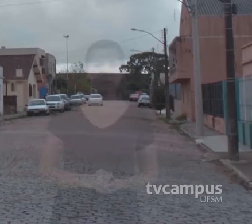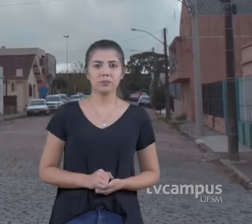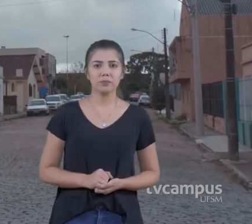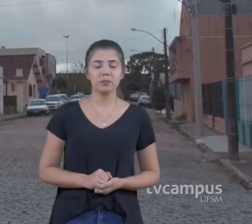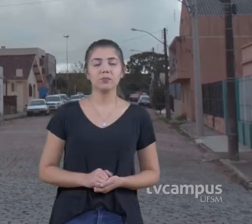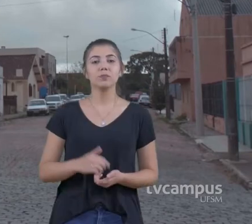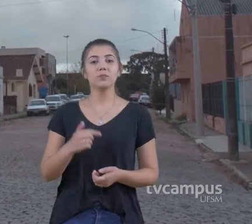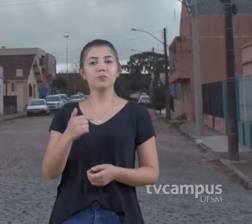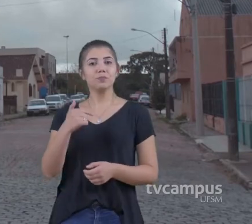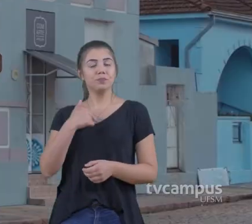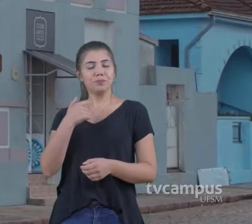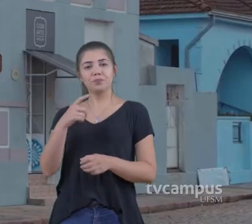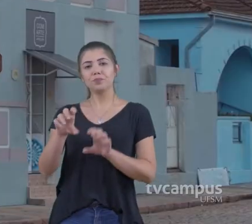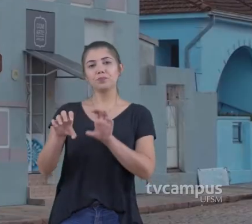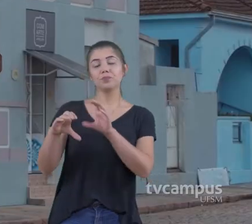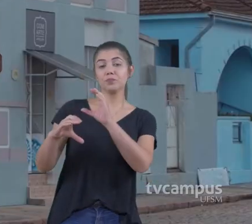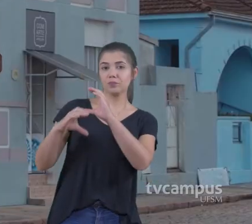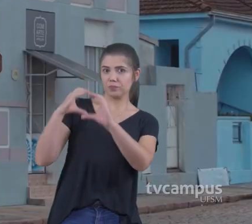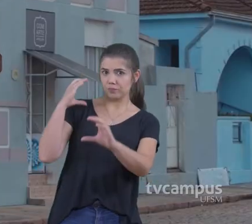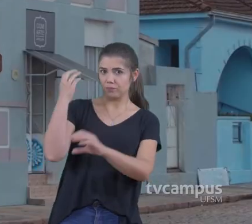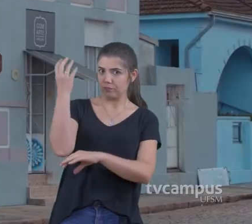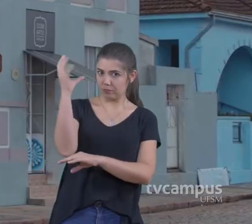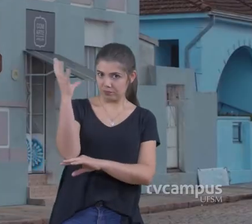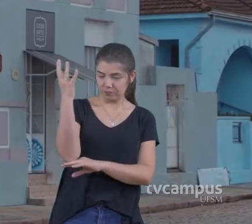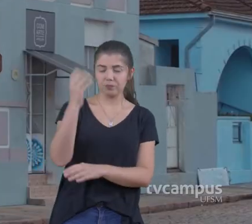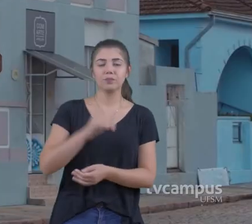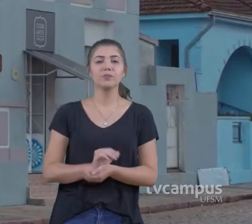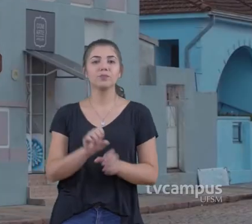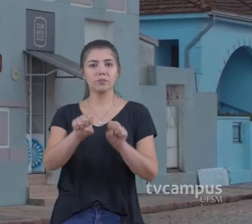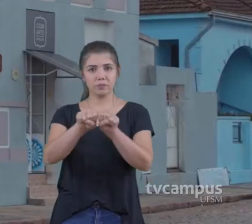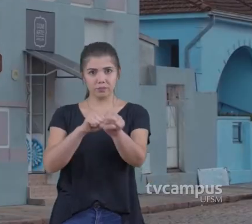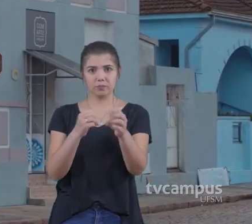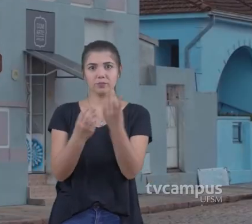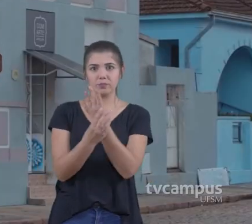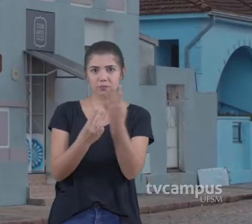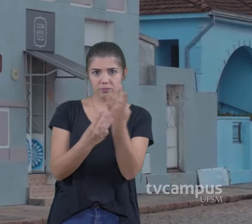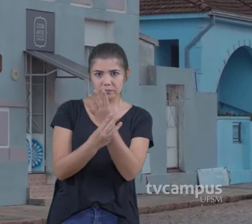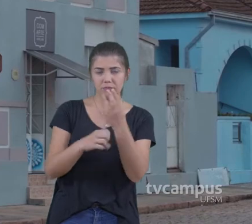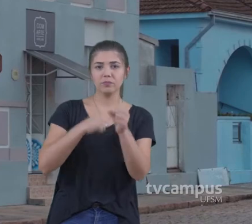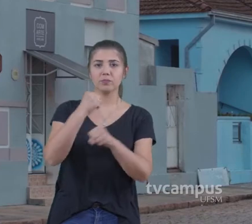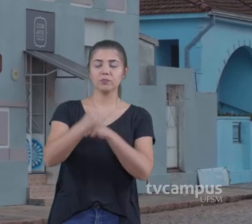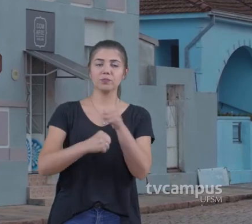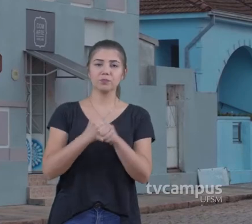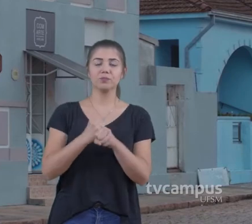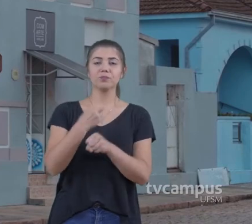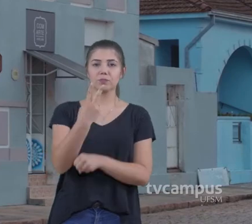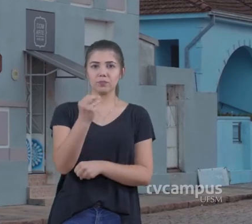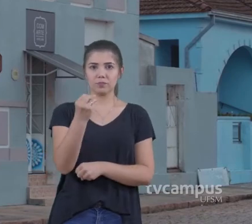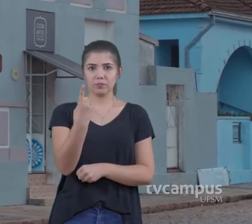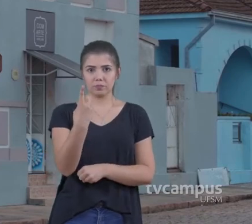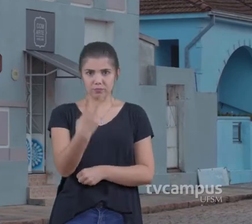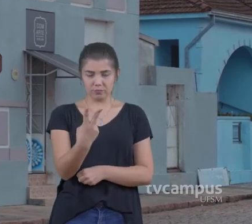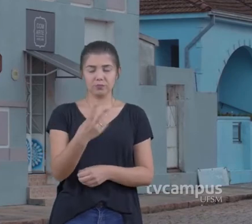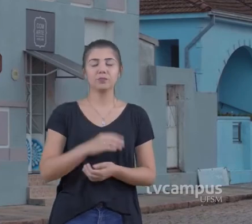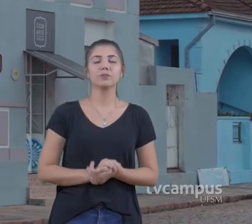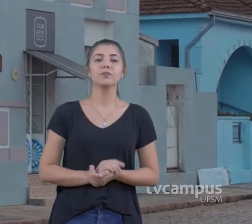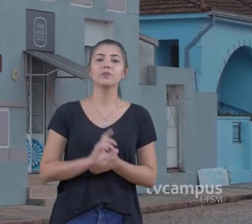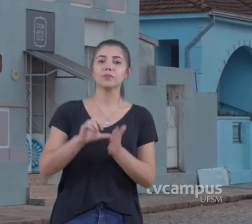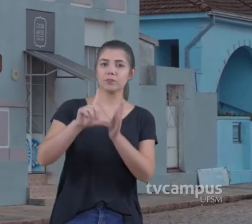Eu sou engenheira florestal Sou formada Pela Universidade Federal De Santa Maria Eu me formei em 2012 E